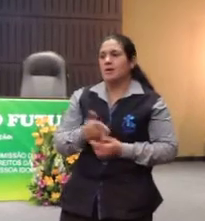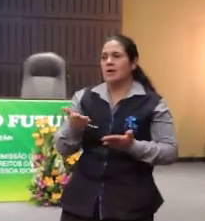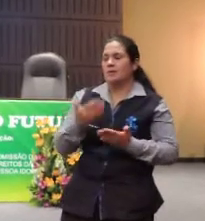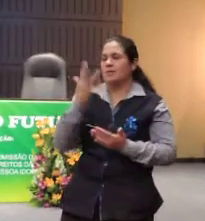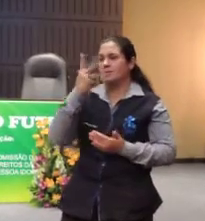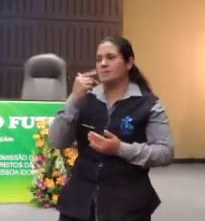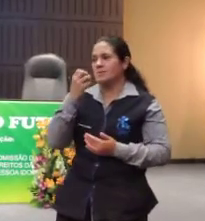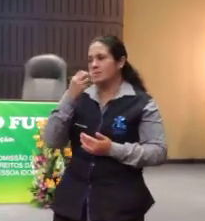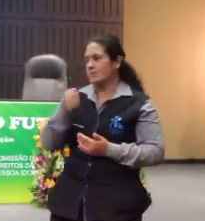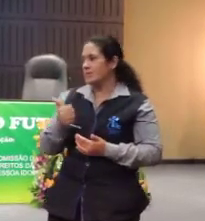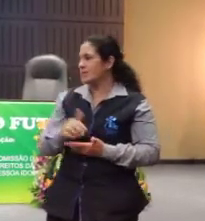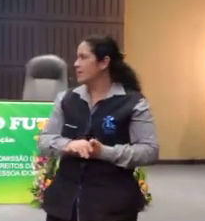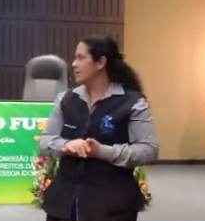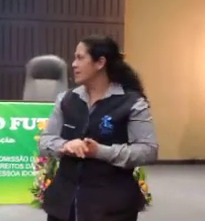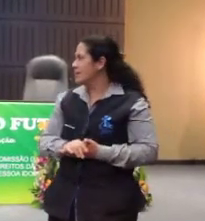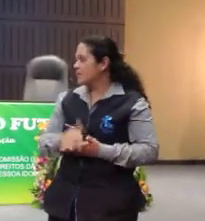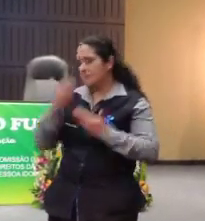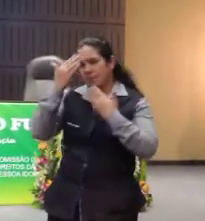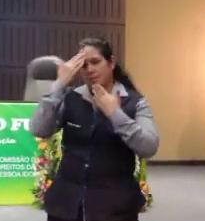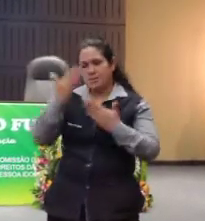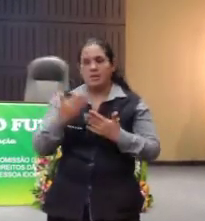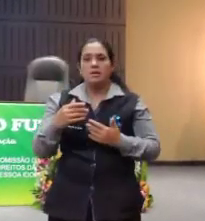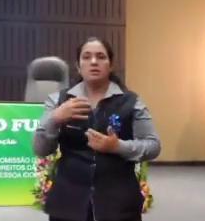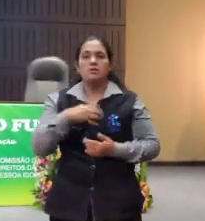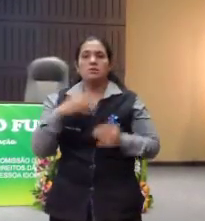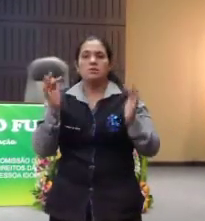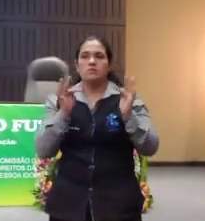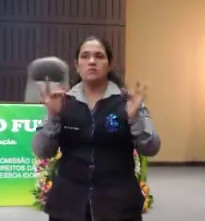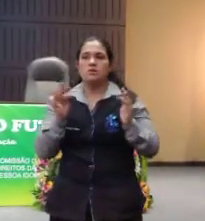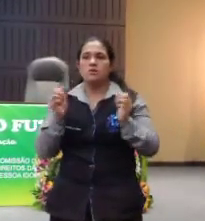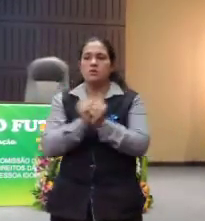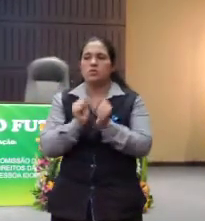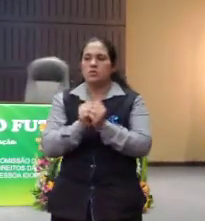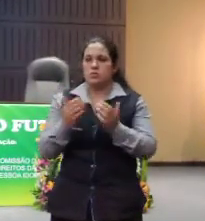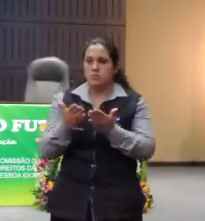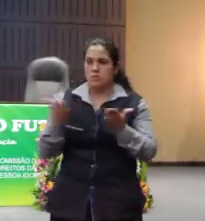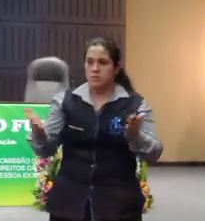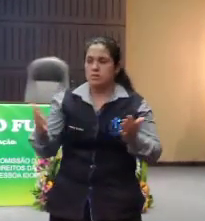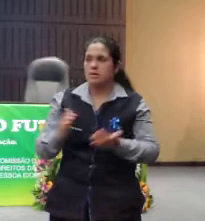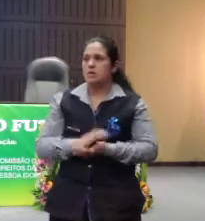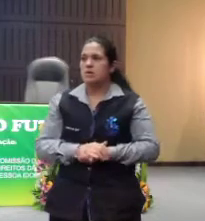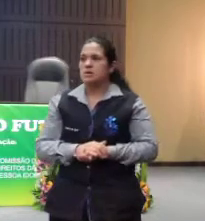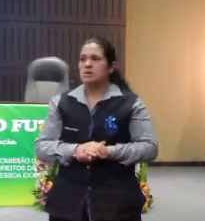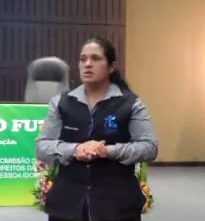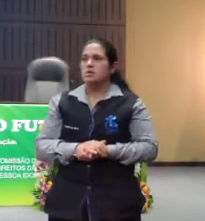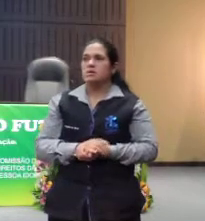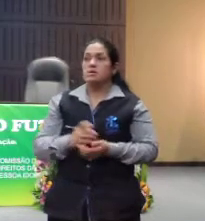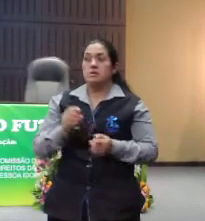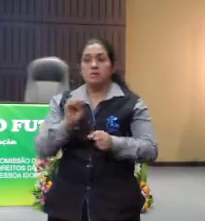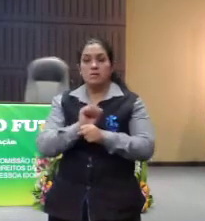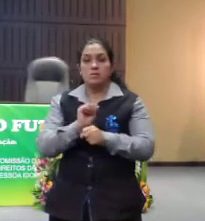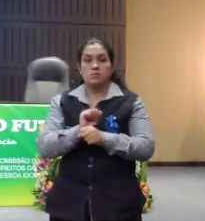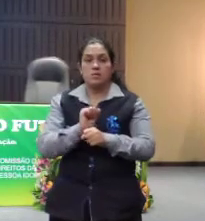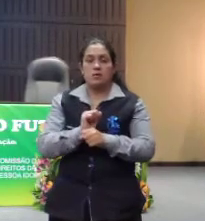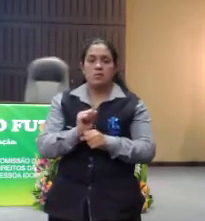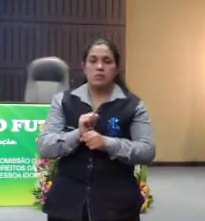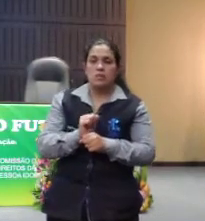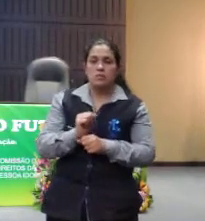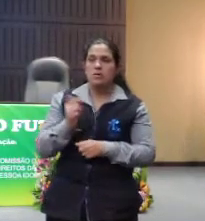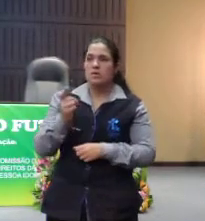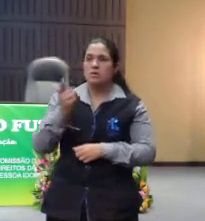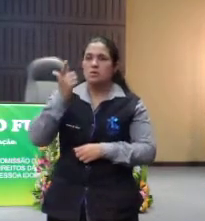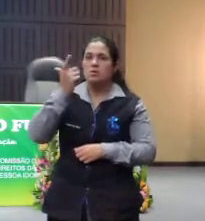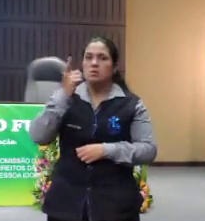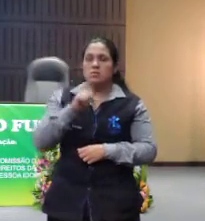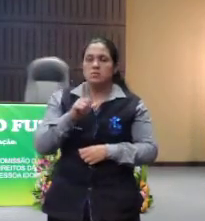bonito, obrigada. Fico bem feliz de estar aqui. Tomara que essa máxima